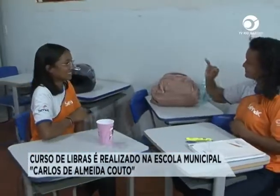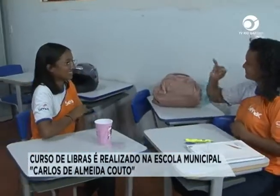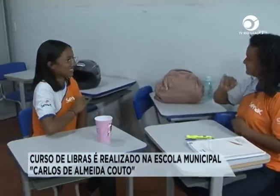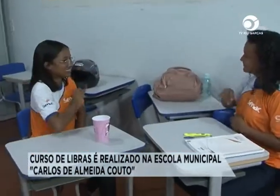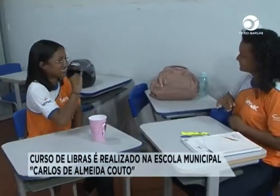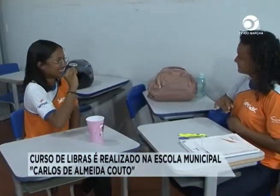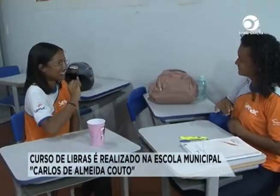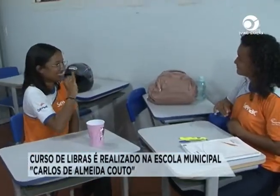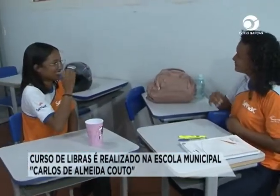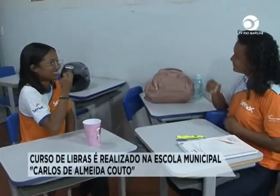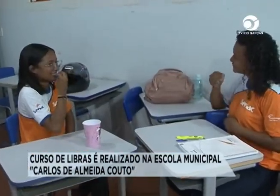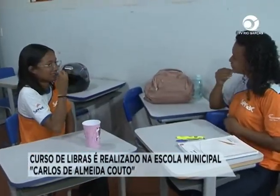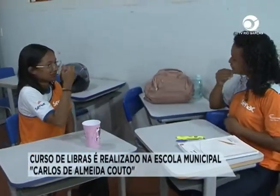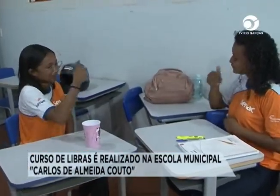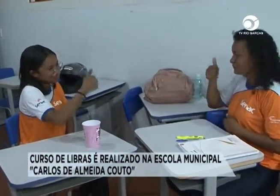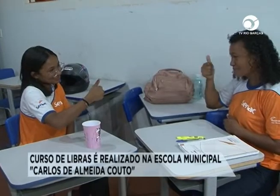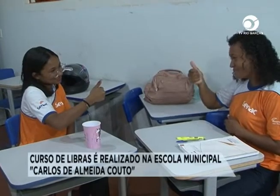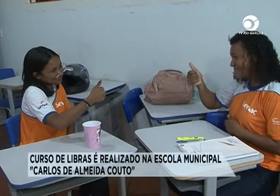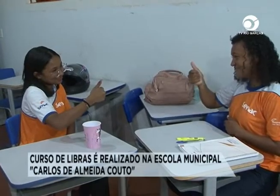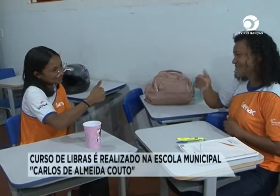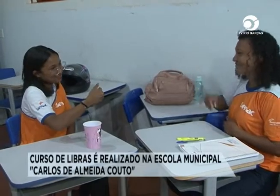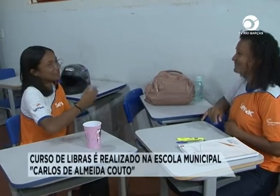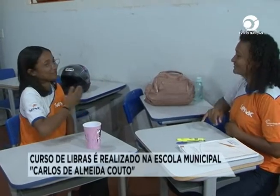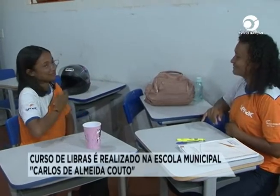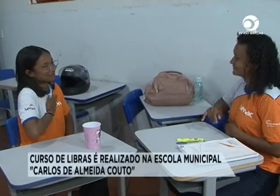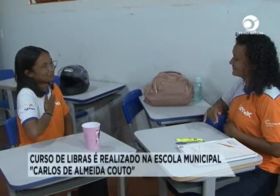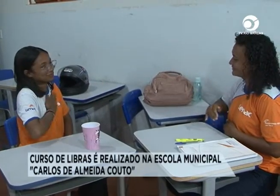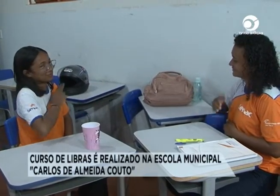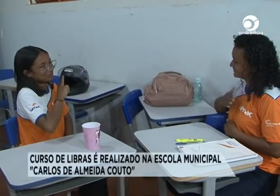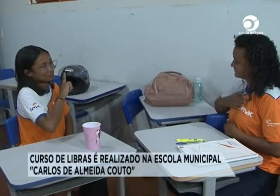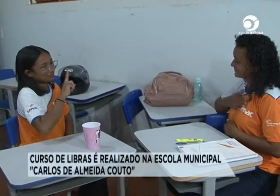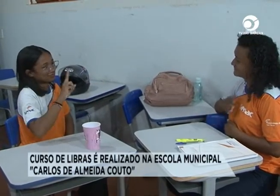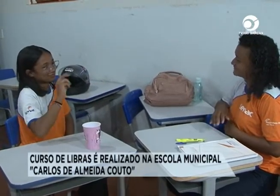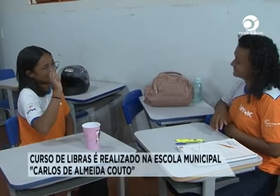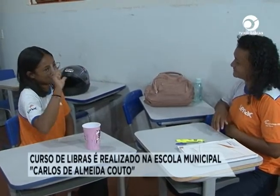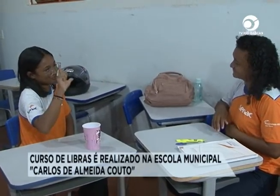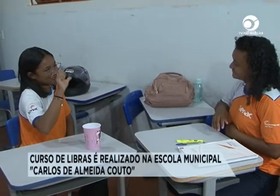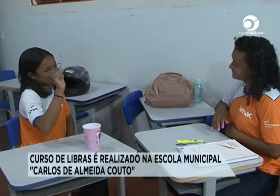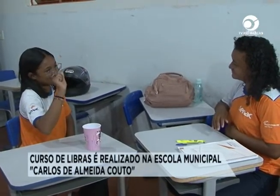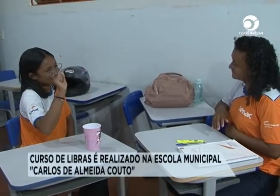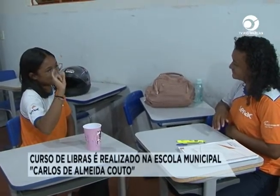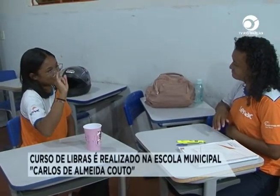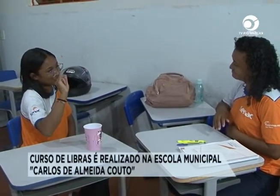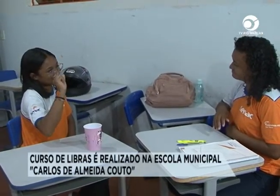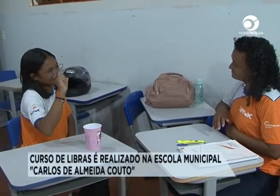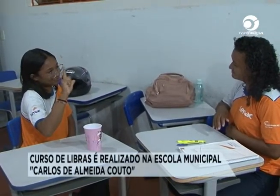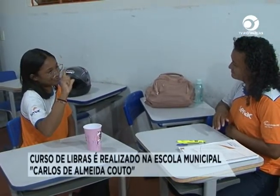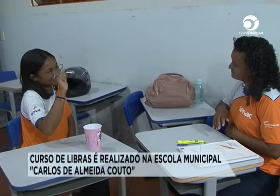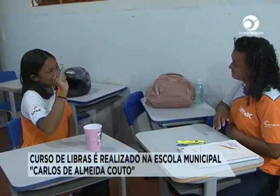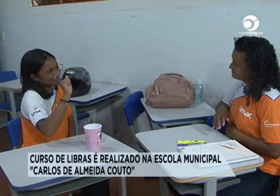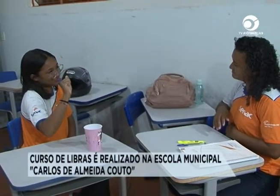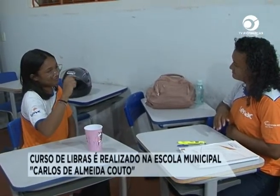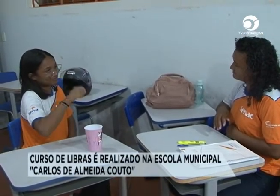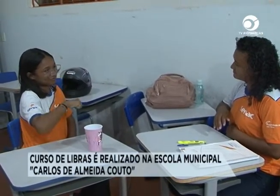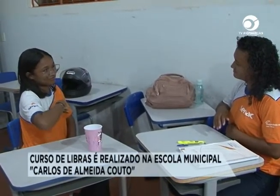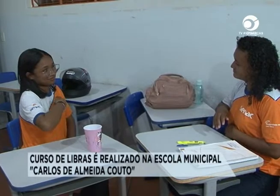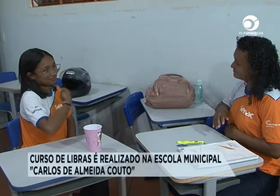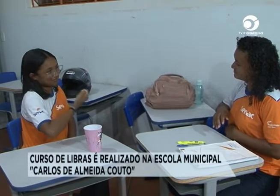conversar, interagir, contar piada, várias coisas, isso precisa, isso é importante em outros locais.